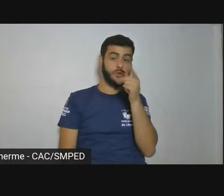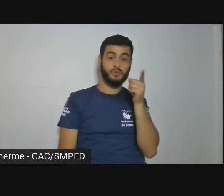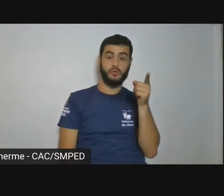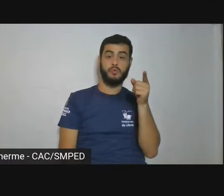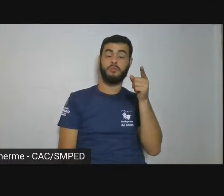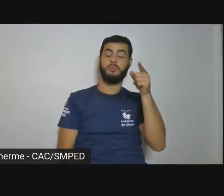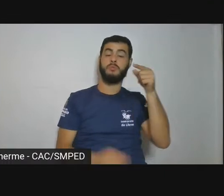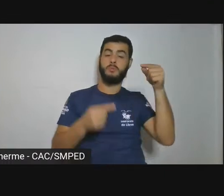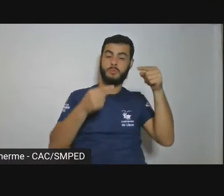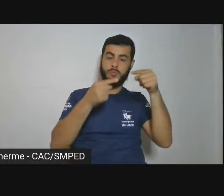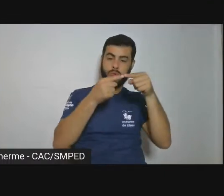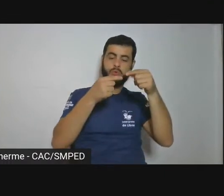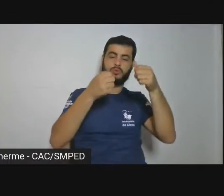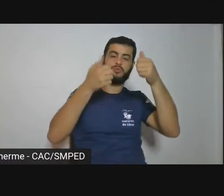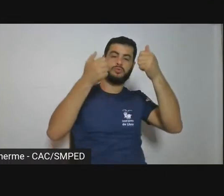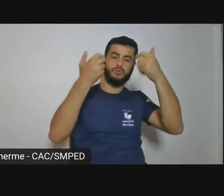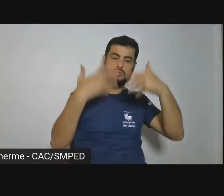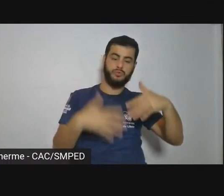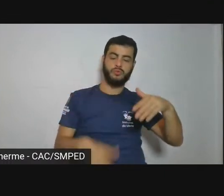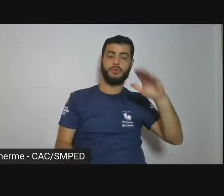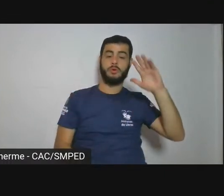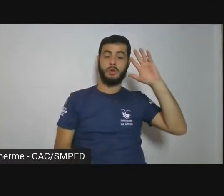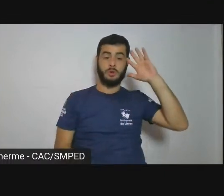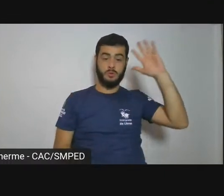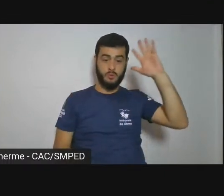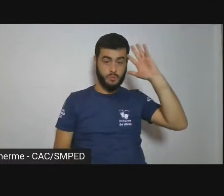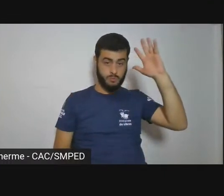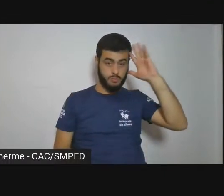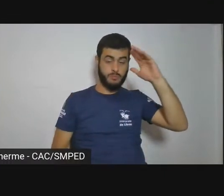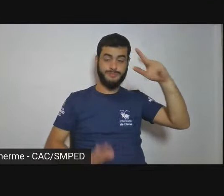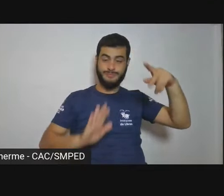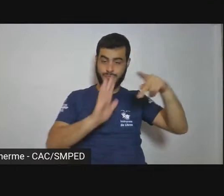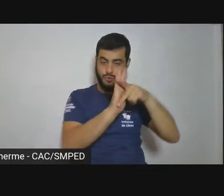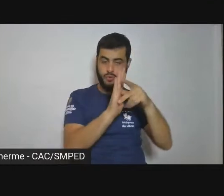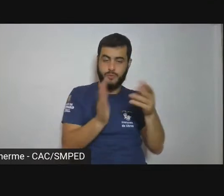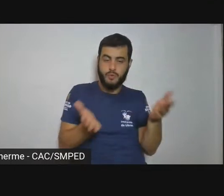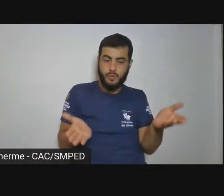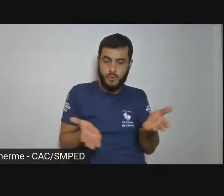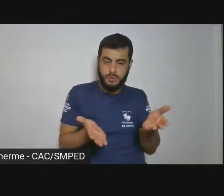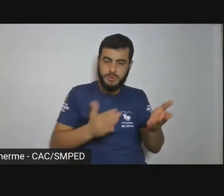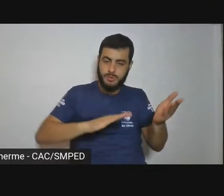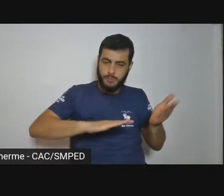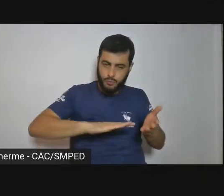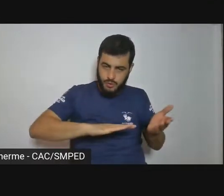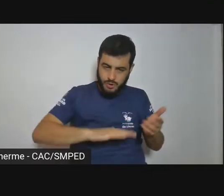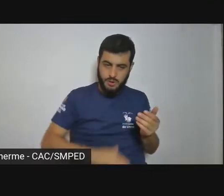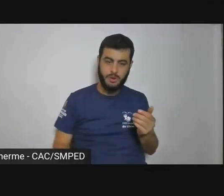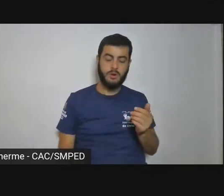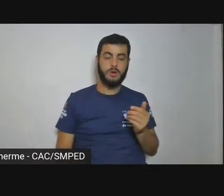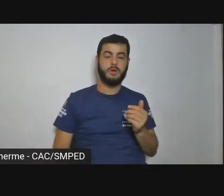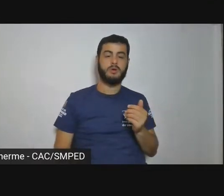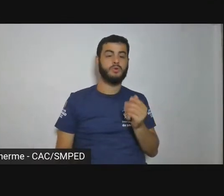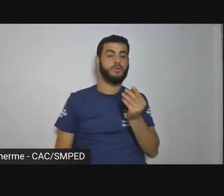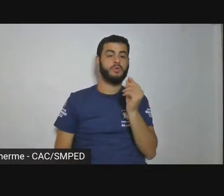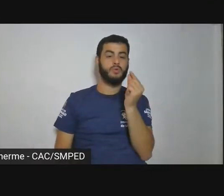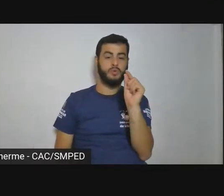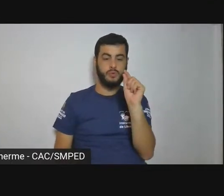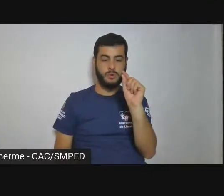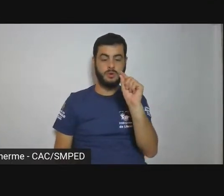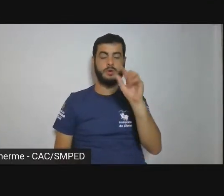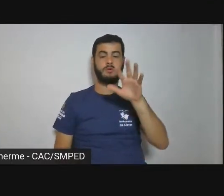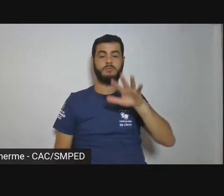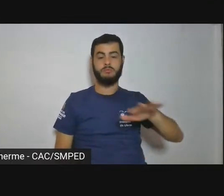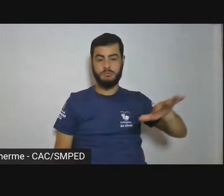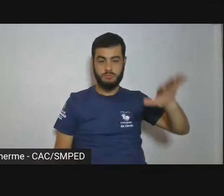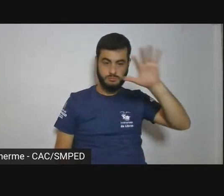a veracidade das imagens e a verdade fotográfica, elas estão articulando